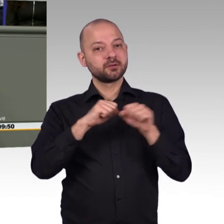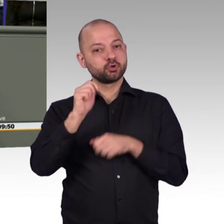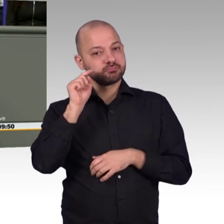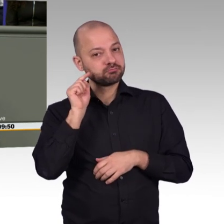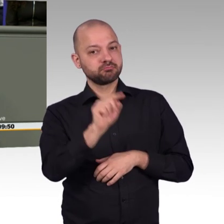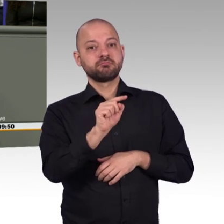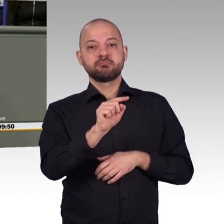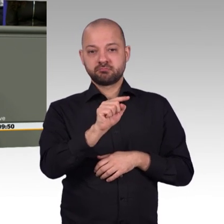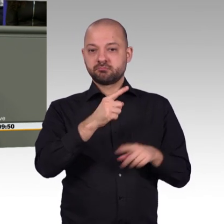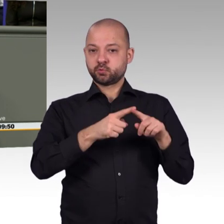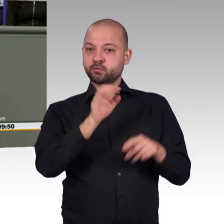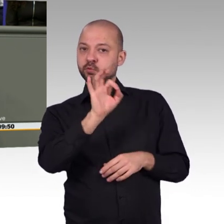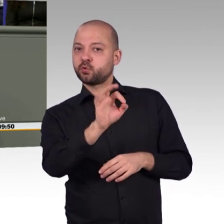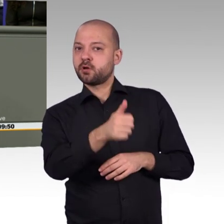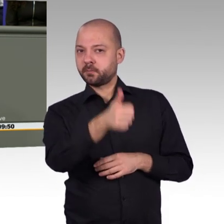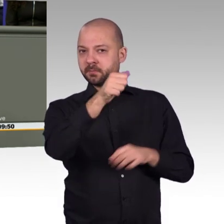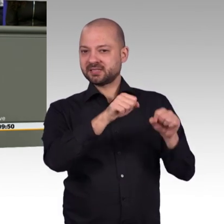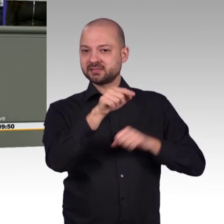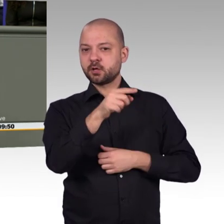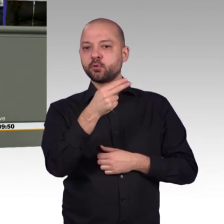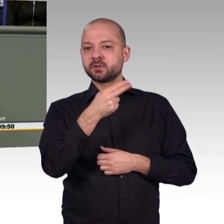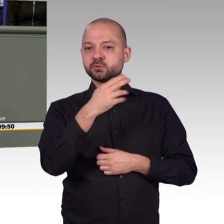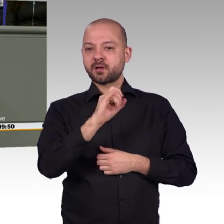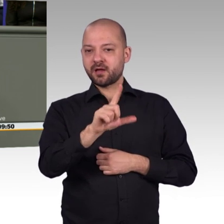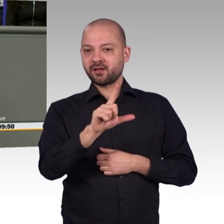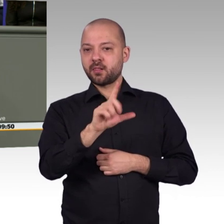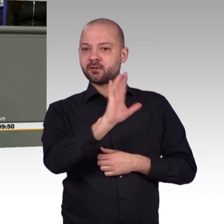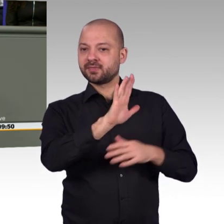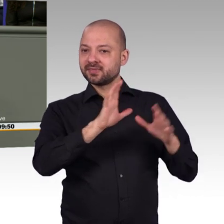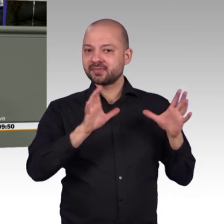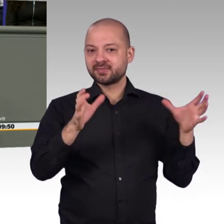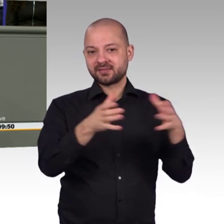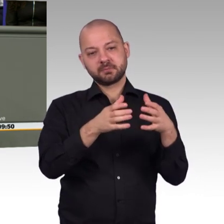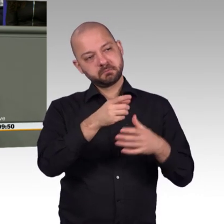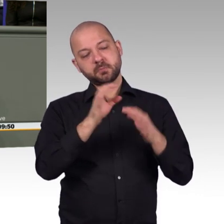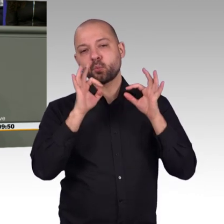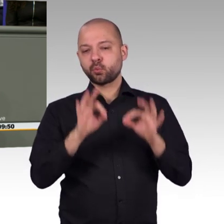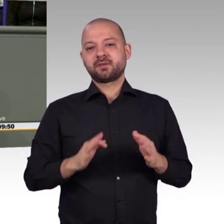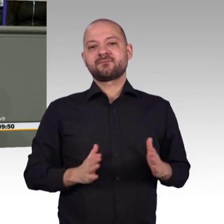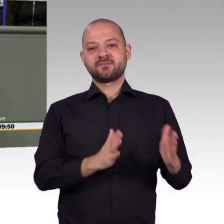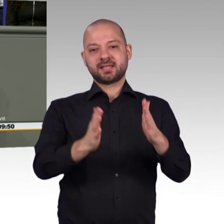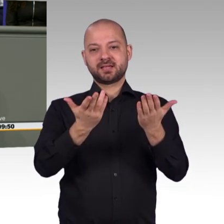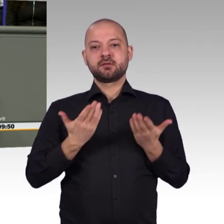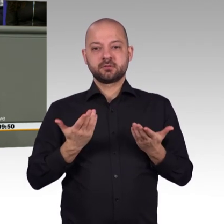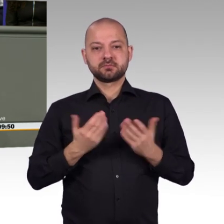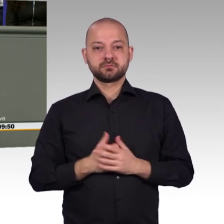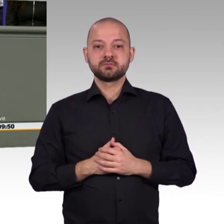in Anspruch genommen. Und wenn man sich jetzt die Frage stellt, wie ist es da eigentlich mit der betrieblichen